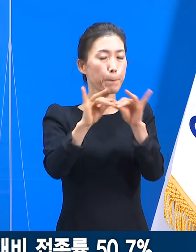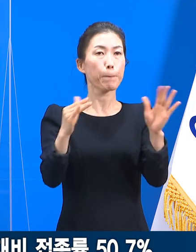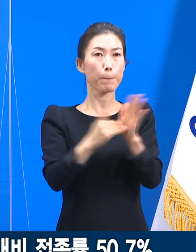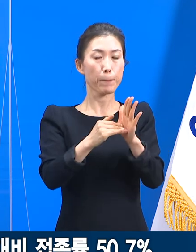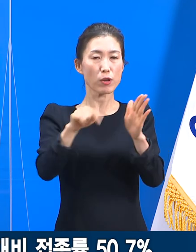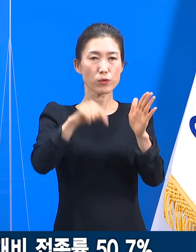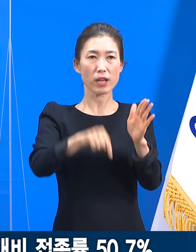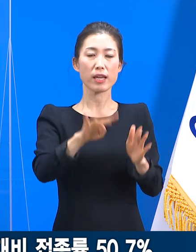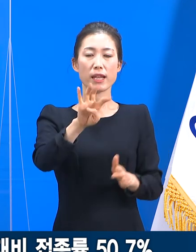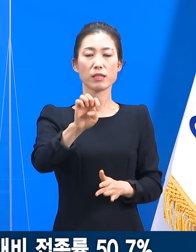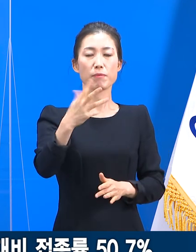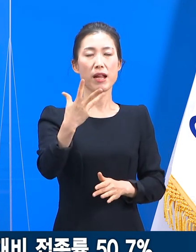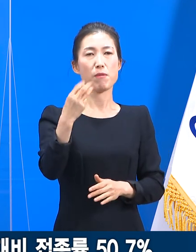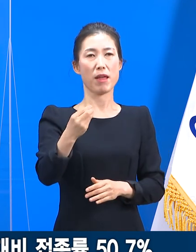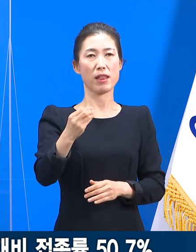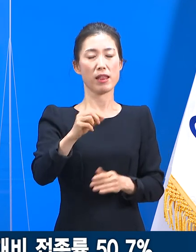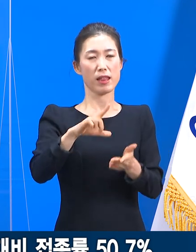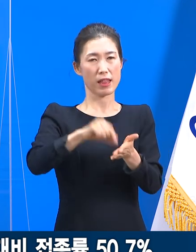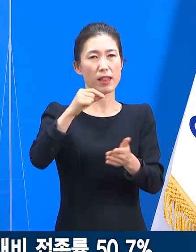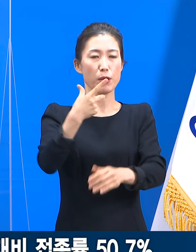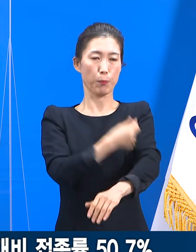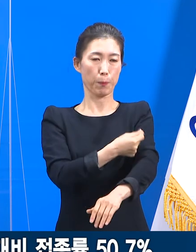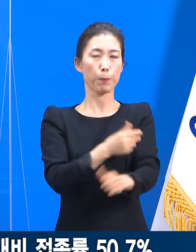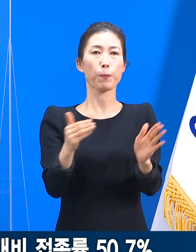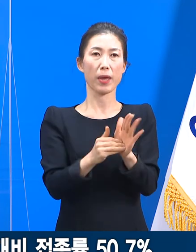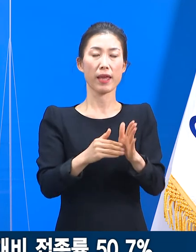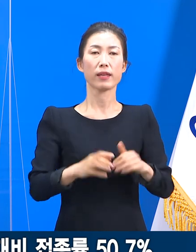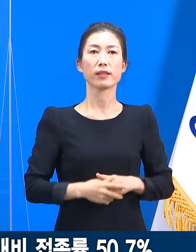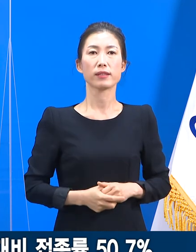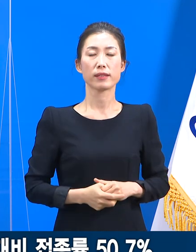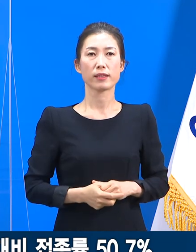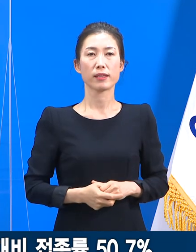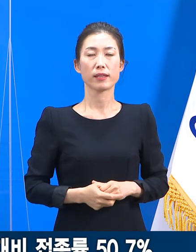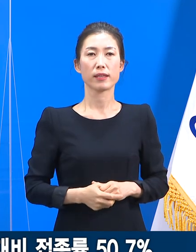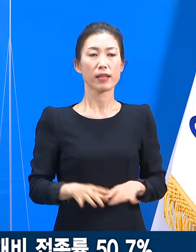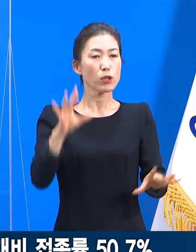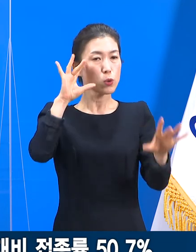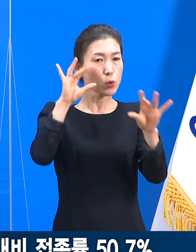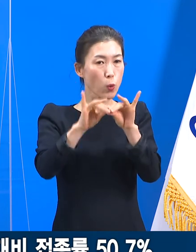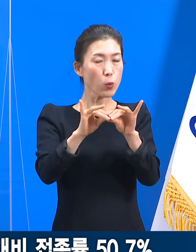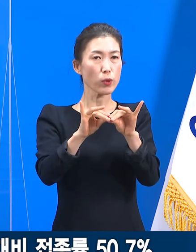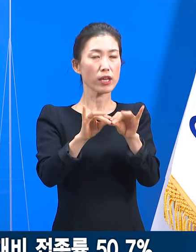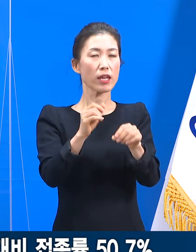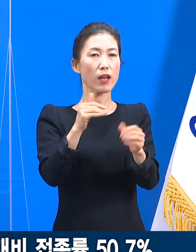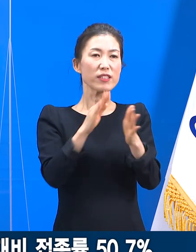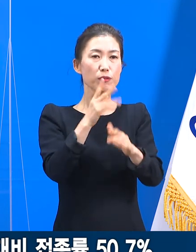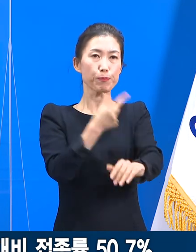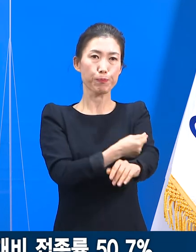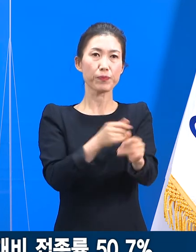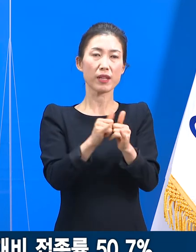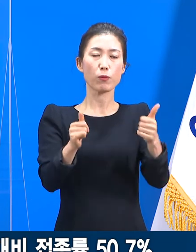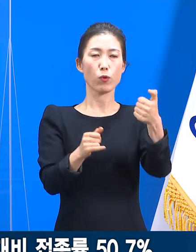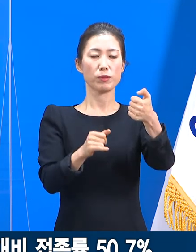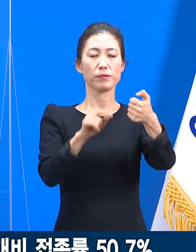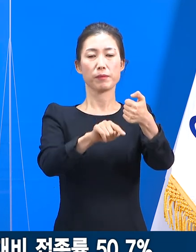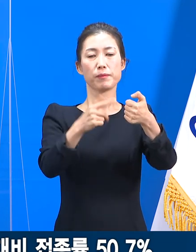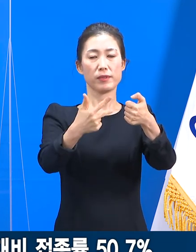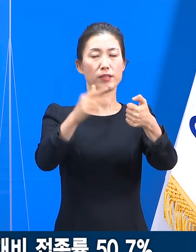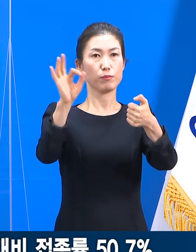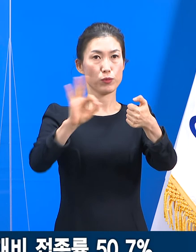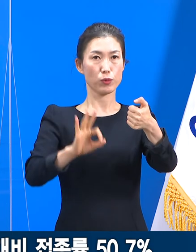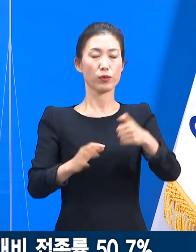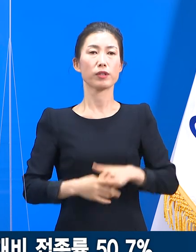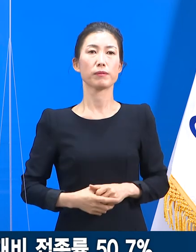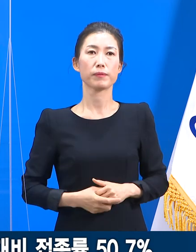43만 8,948명을 접종했습니다. 동의자 대비 접종률은 현재 50.7%입니다.